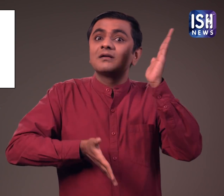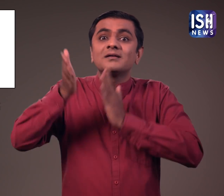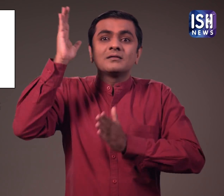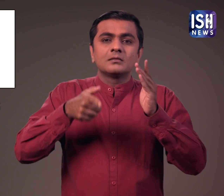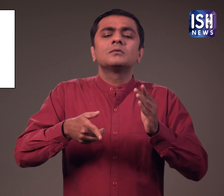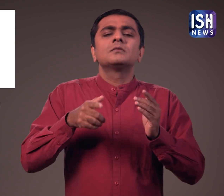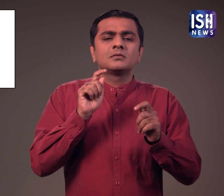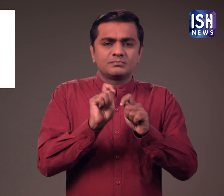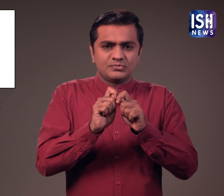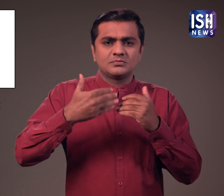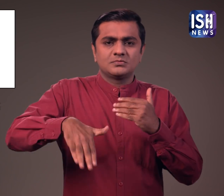करने का काम कर रहा है